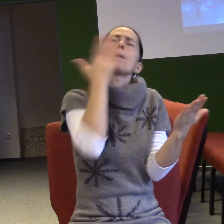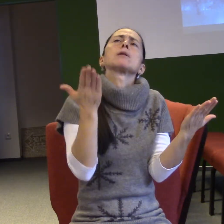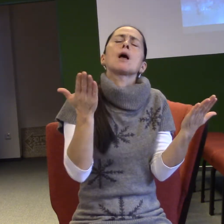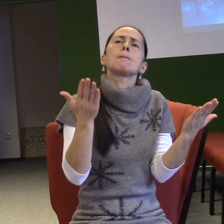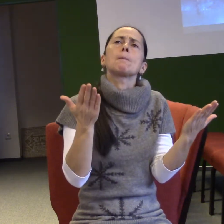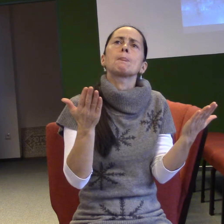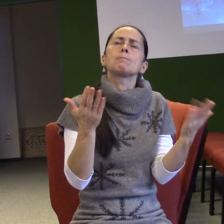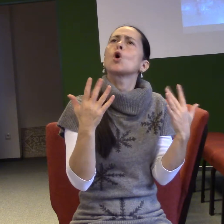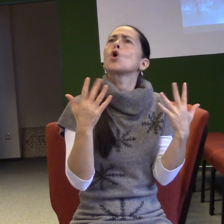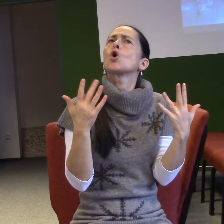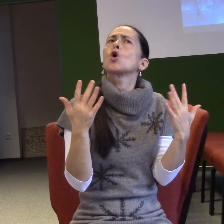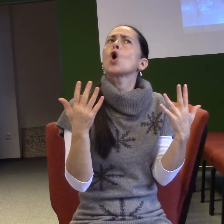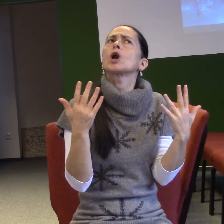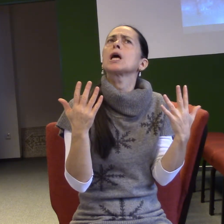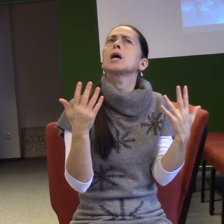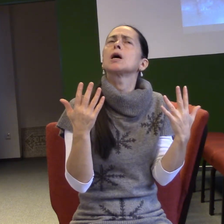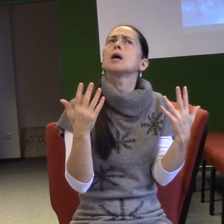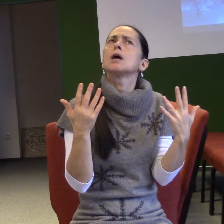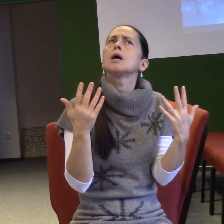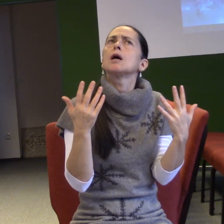kolik je tak v jednom okamžiku ve vzduchu letadel?